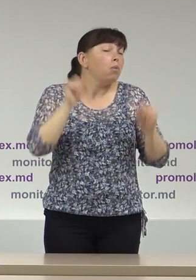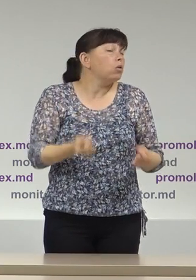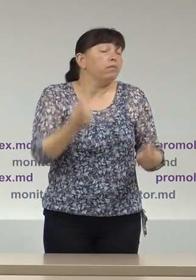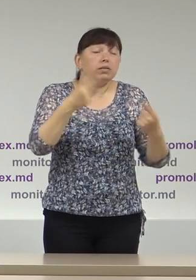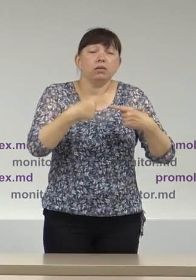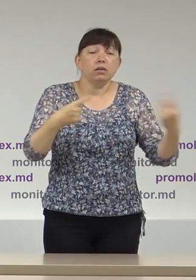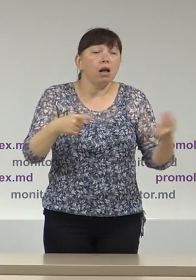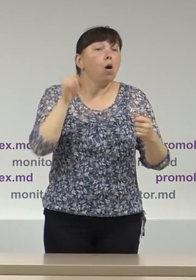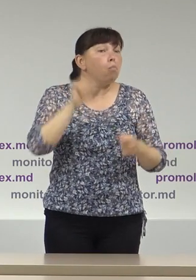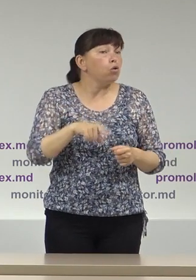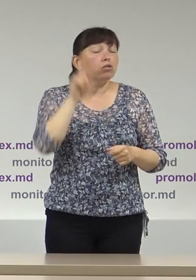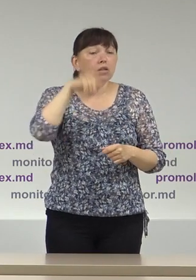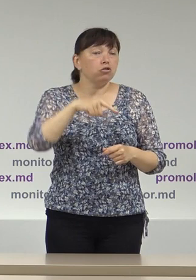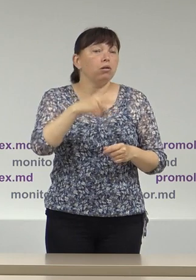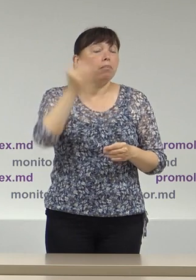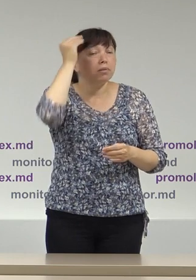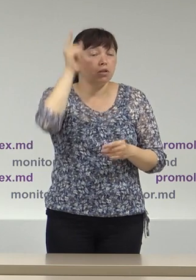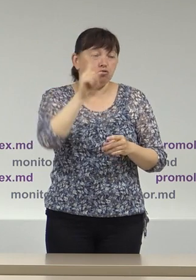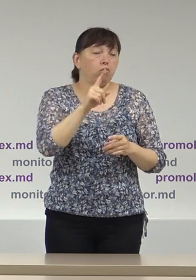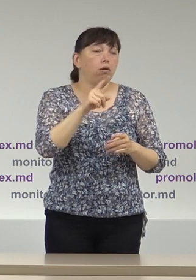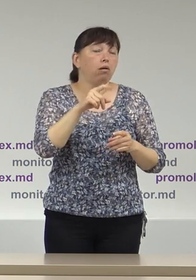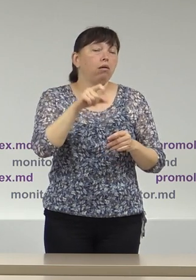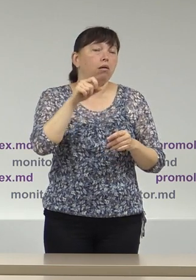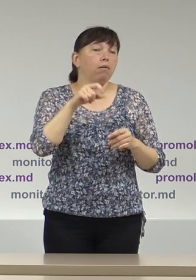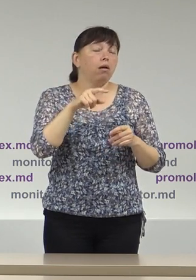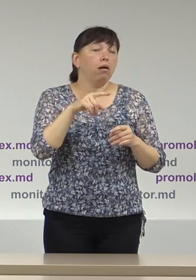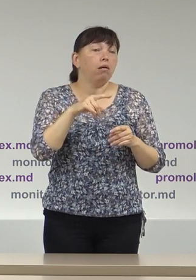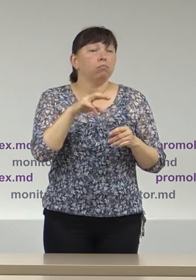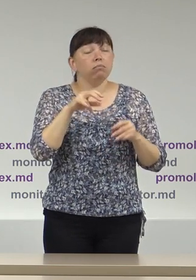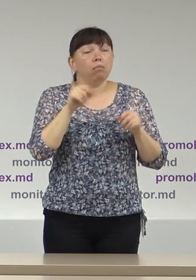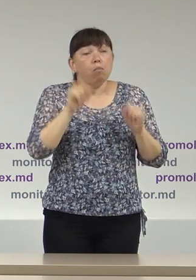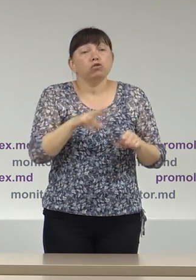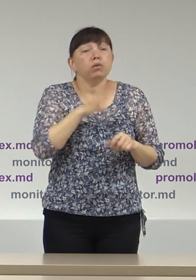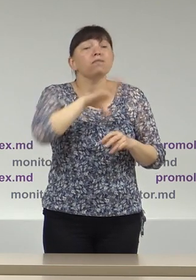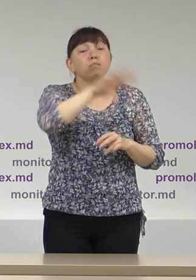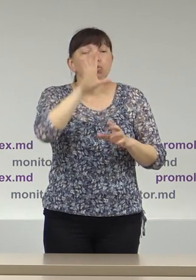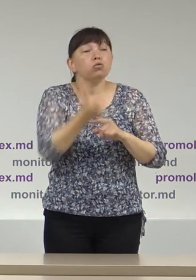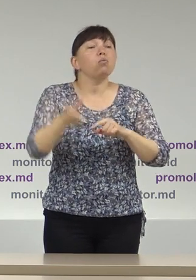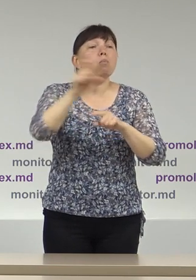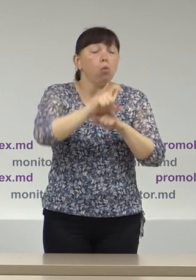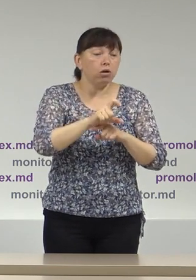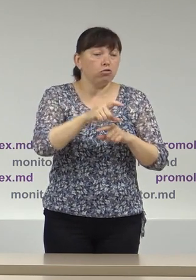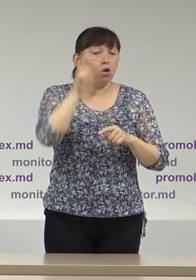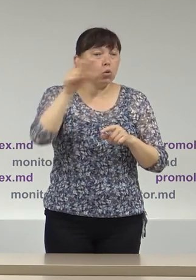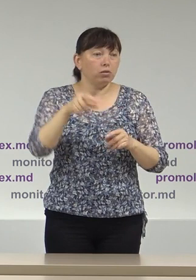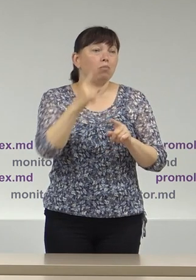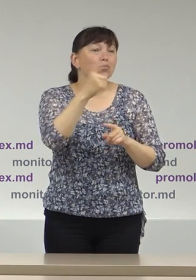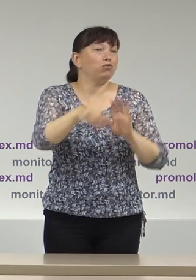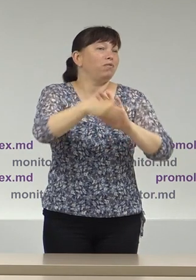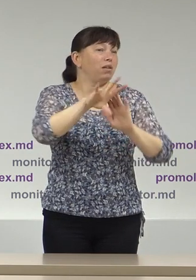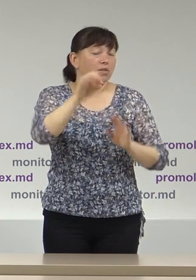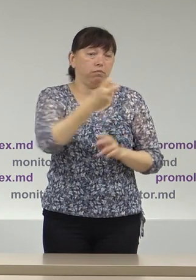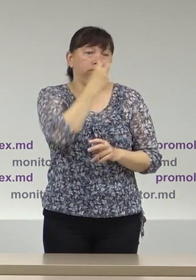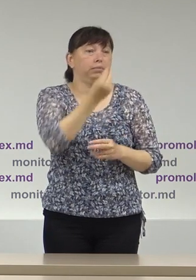rată de participare mai mare a acestora și atunci nici 50, nici 60 de secții nu ar fi suficient. Noi vorbim